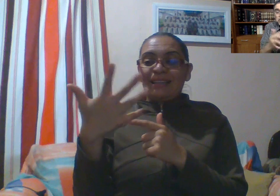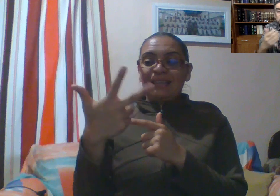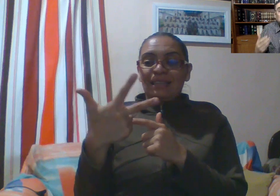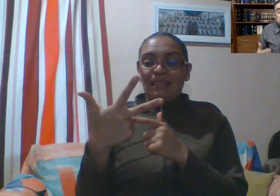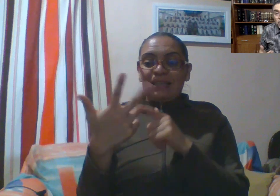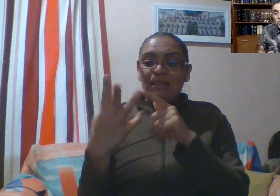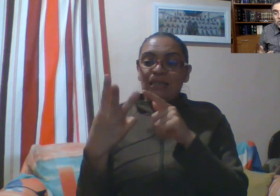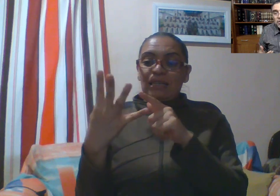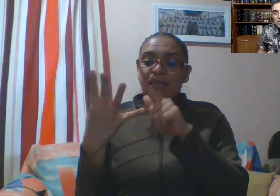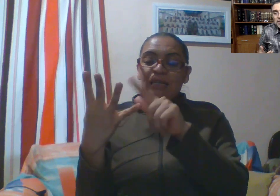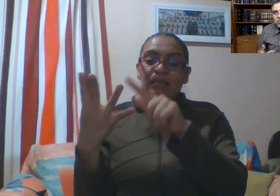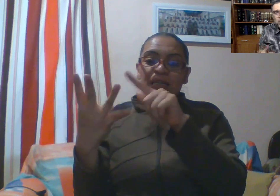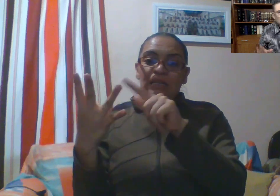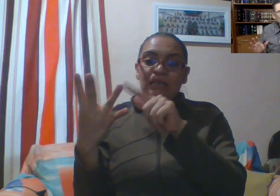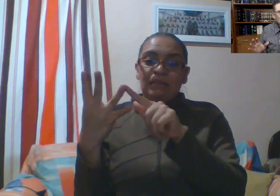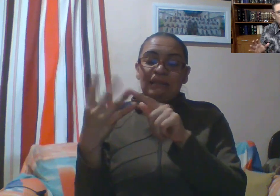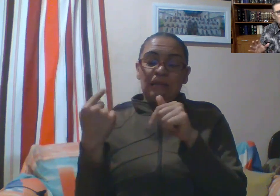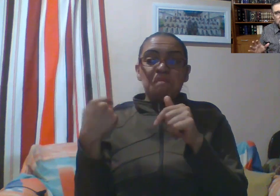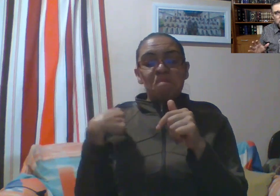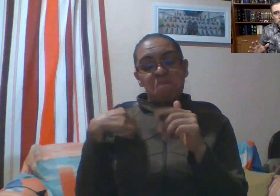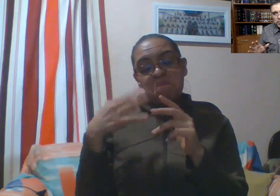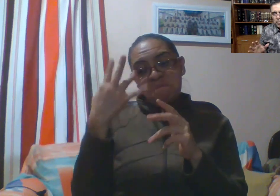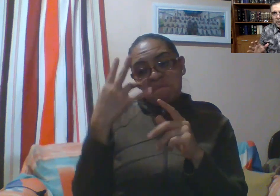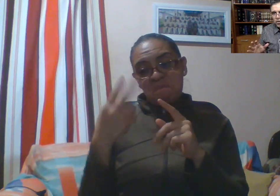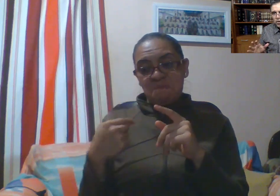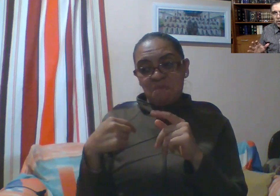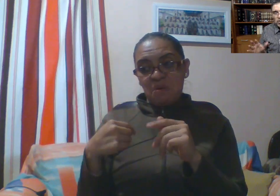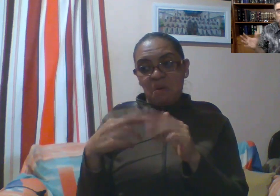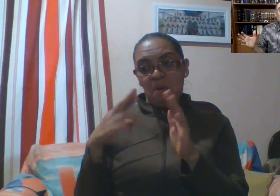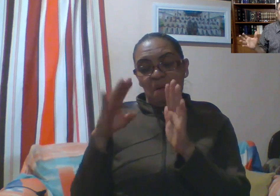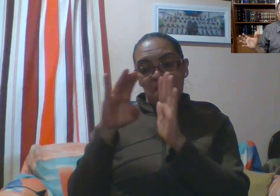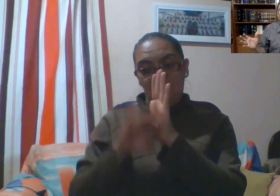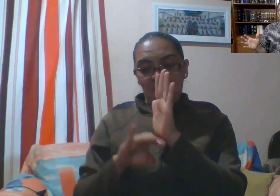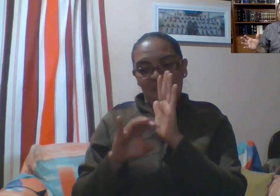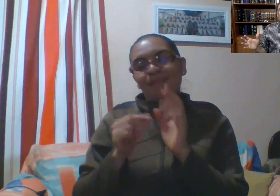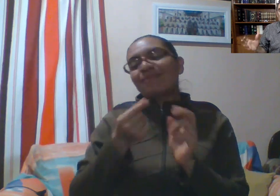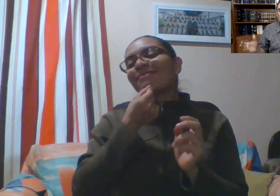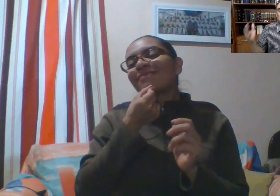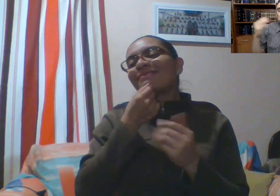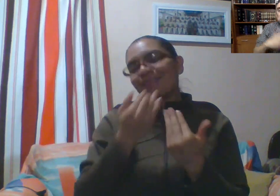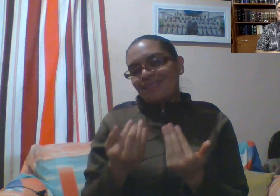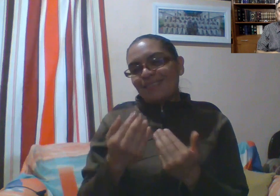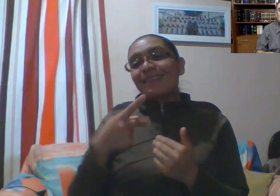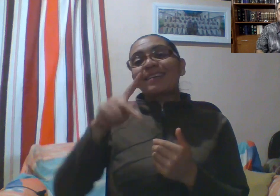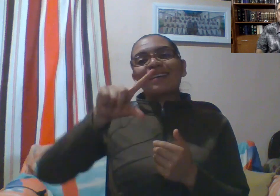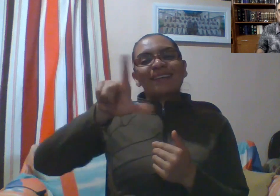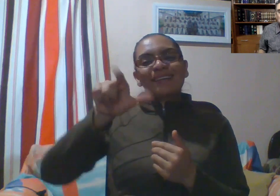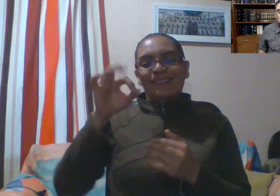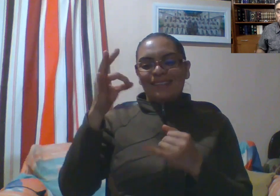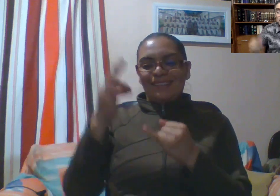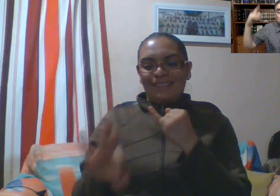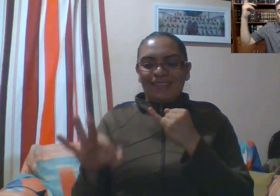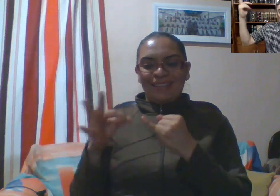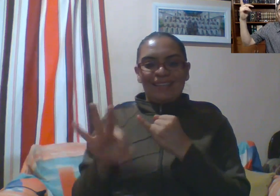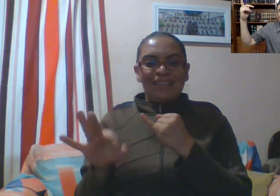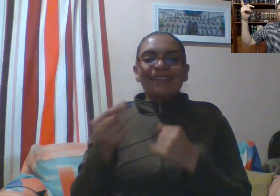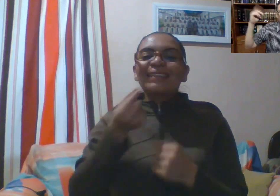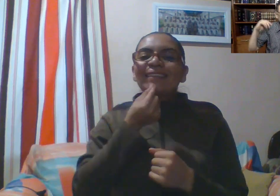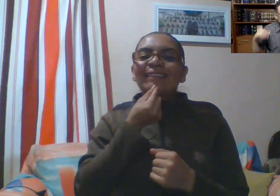de eso nací yo y fui algo durante un tiempo. ¿Quién soy yo? No recuerdo, era muy chico. Pero en eso nace mi hermanita pequeña. Entonces el mayor por mayor, la